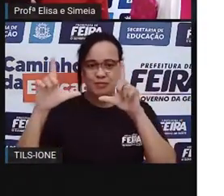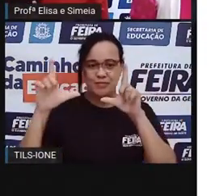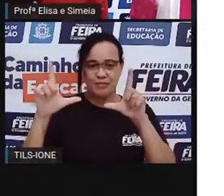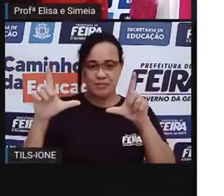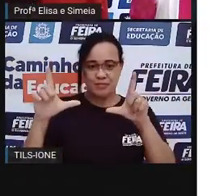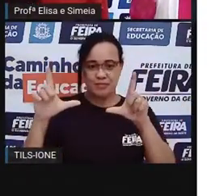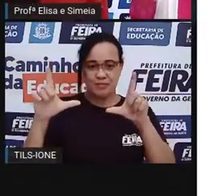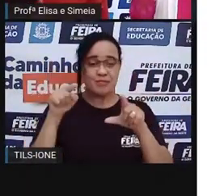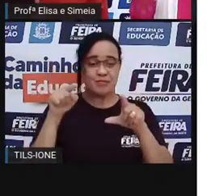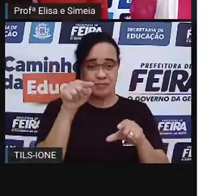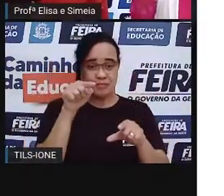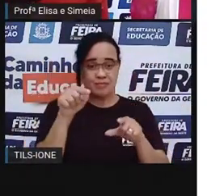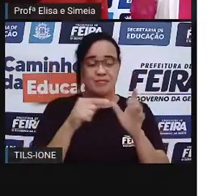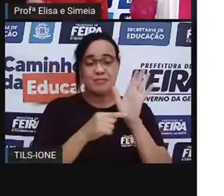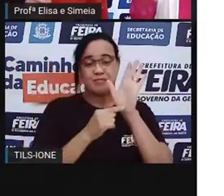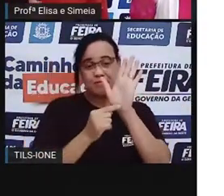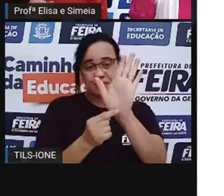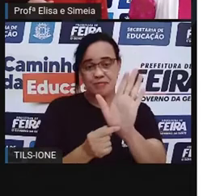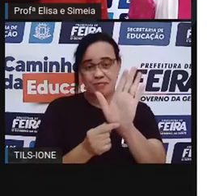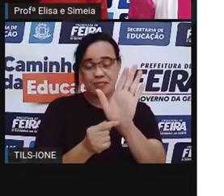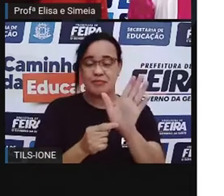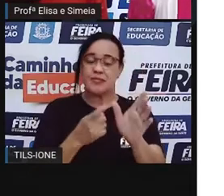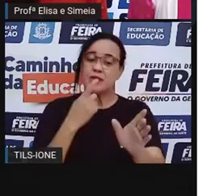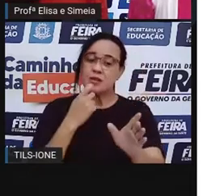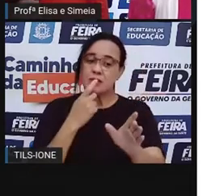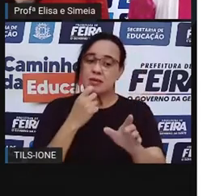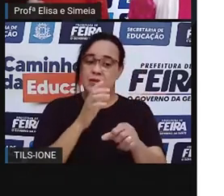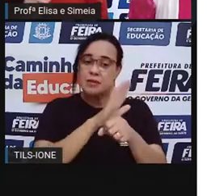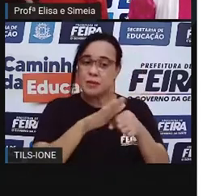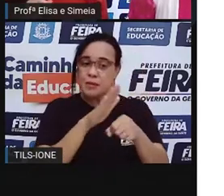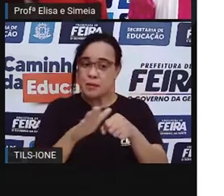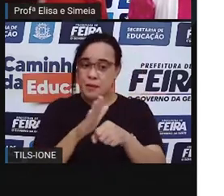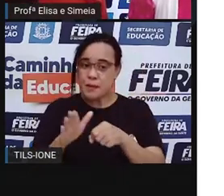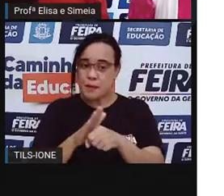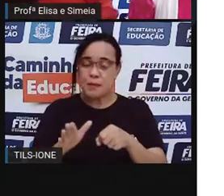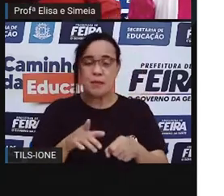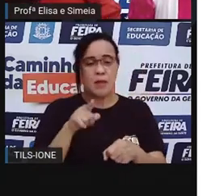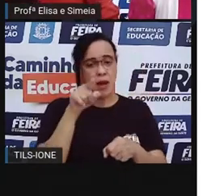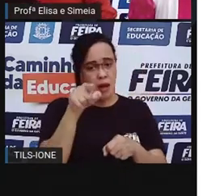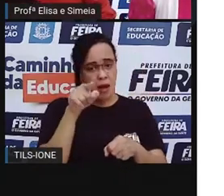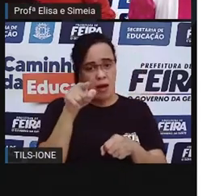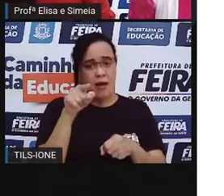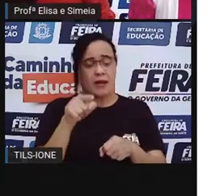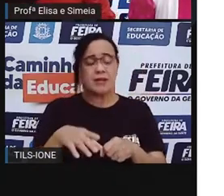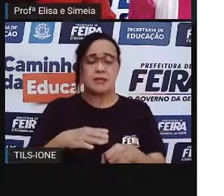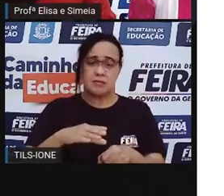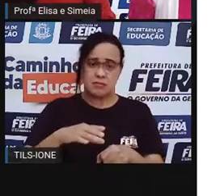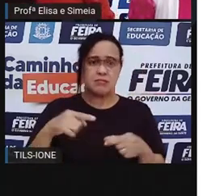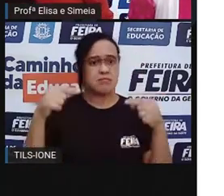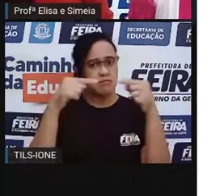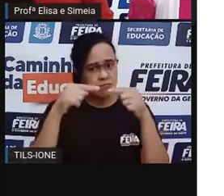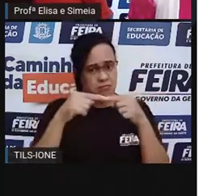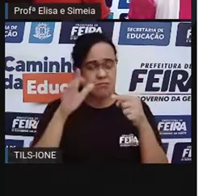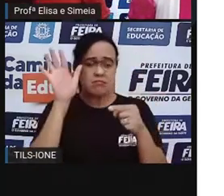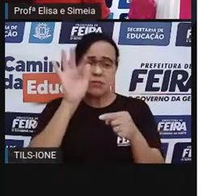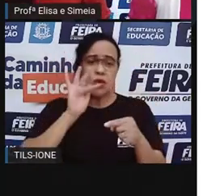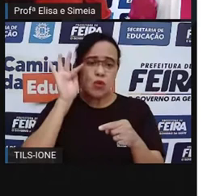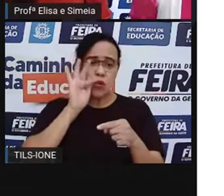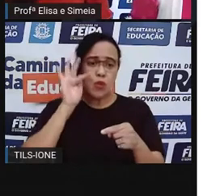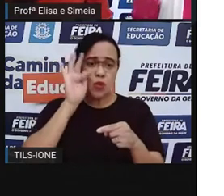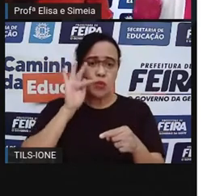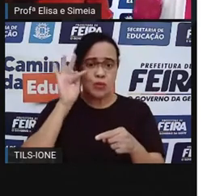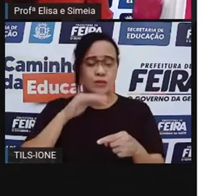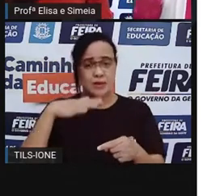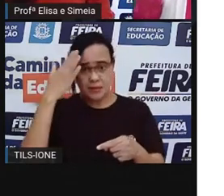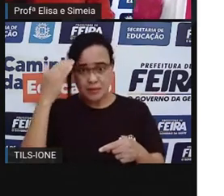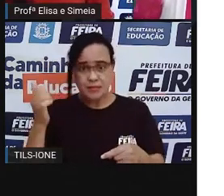Isso. Esse é o tomate. Vocês sabiam que o tomate também é uma fruta? Sabia, Prossi?